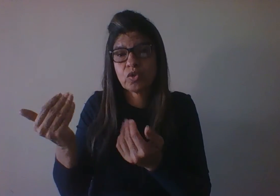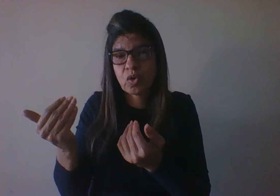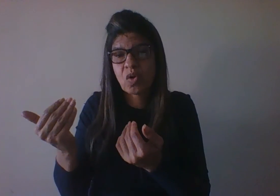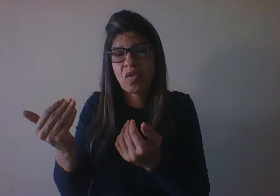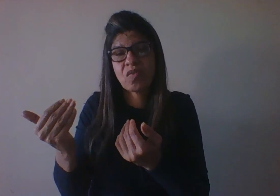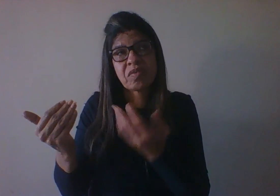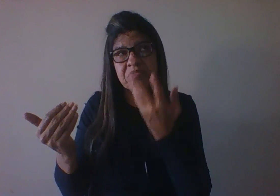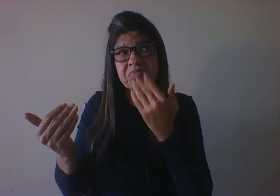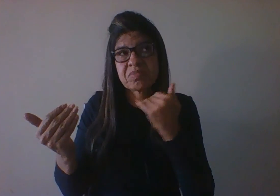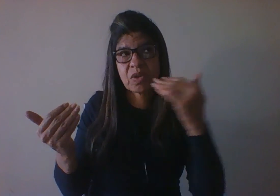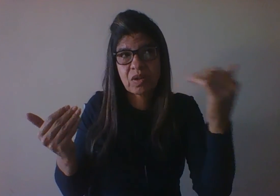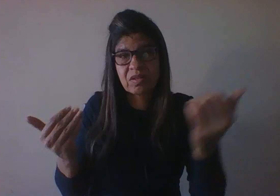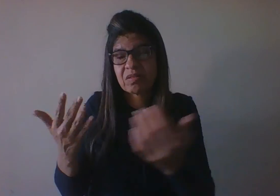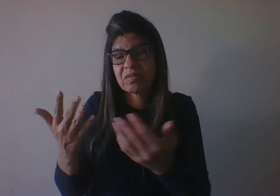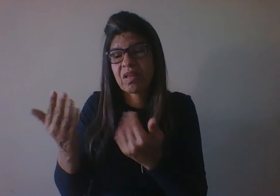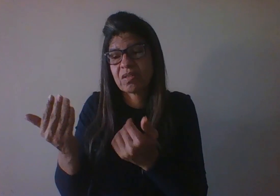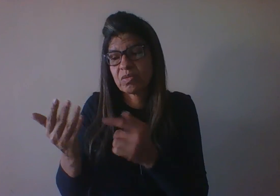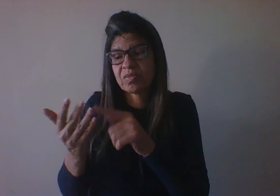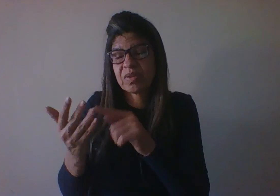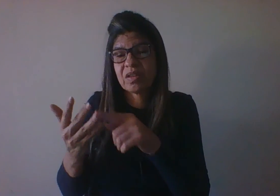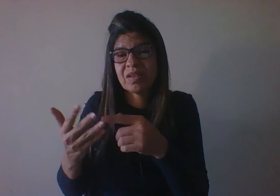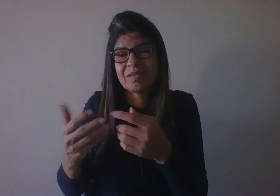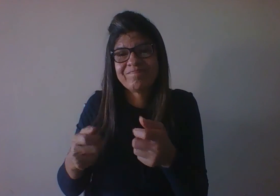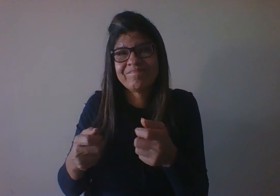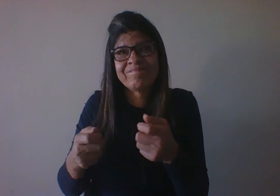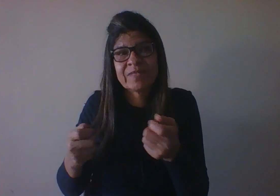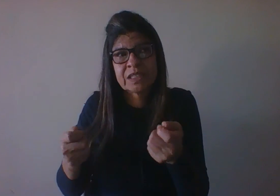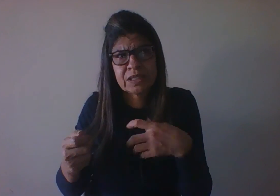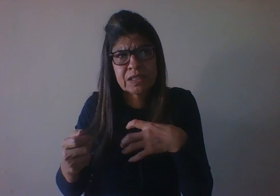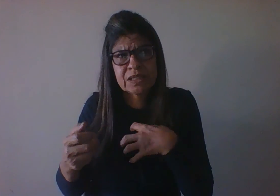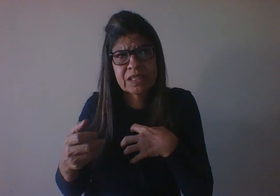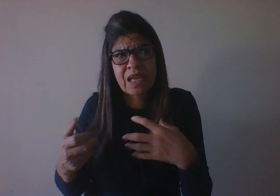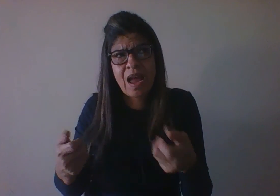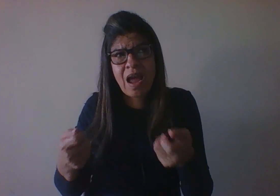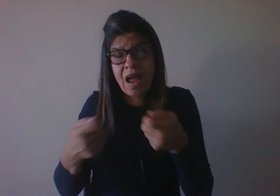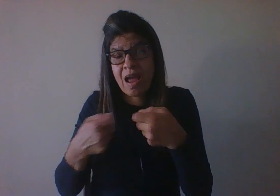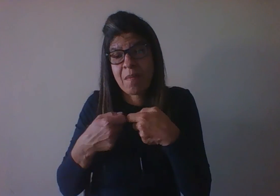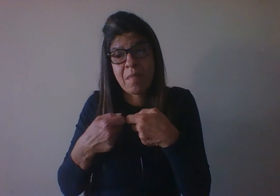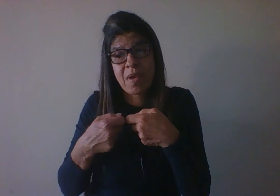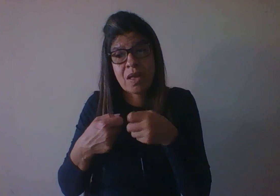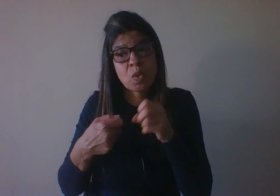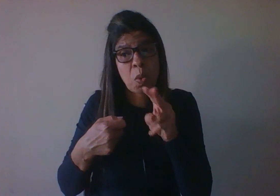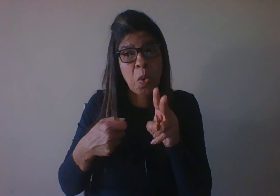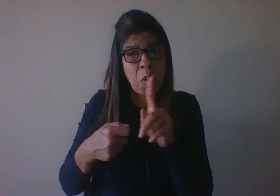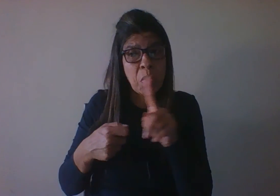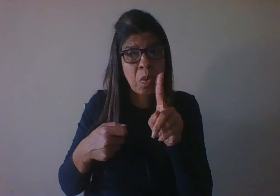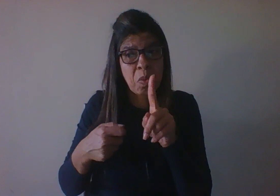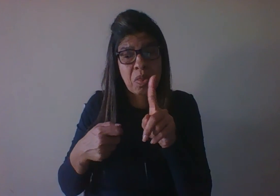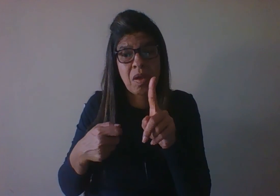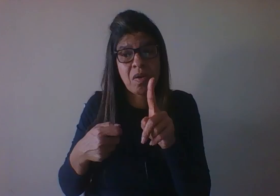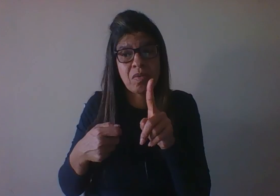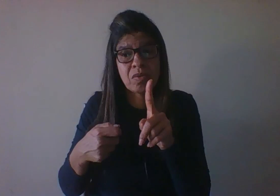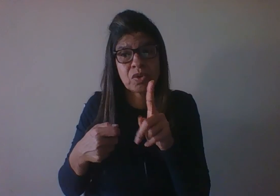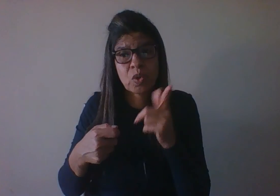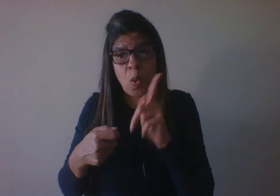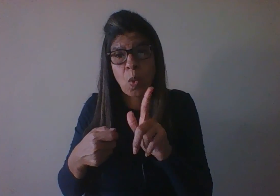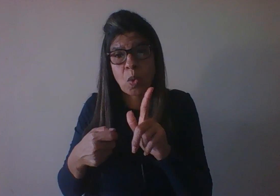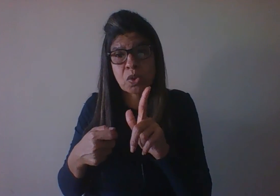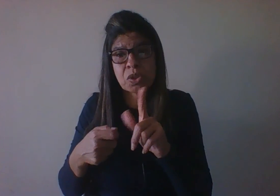adultos, do indivíduo se sentir capaz ou não de produzir, de gerar riqueza, de